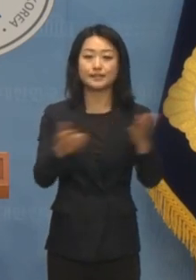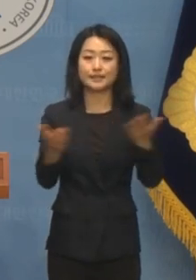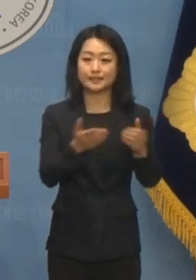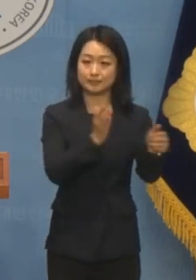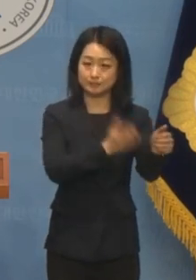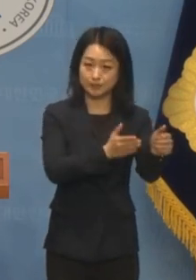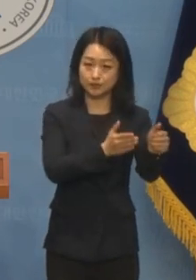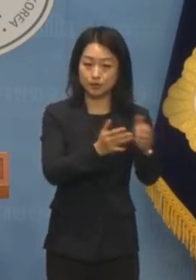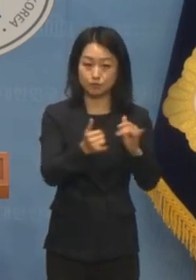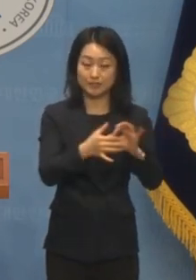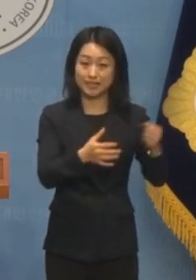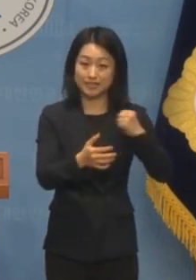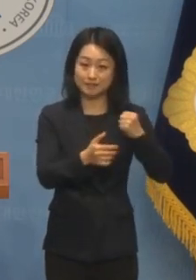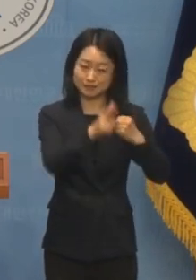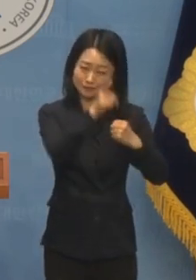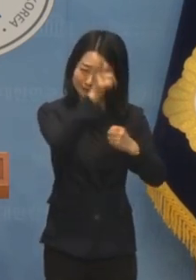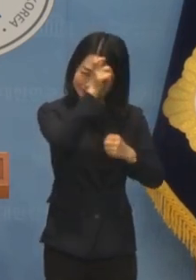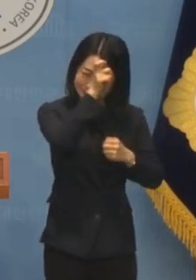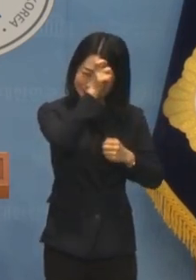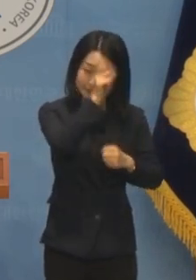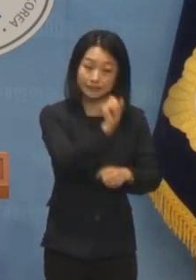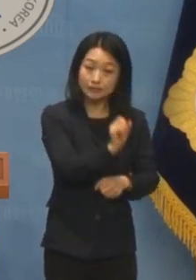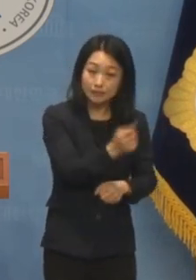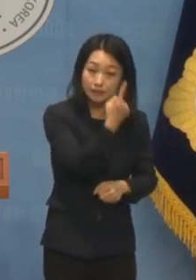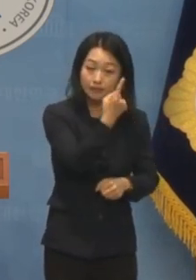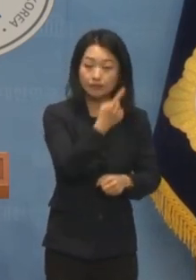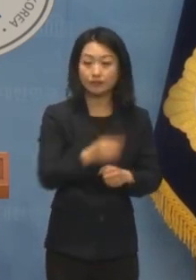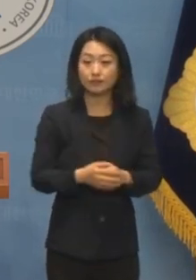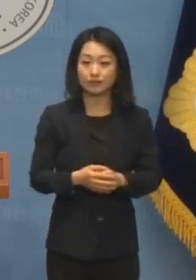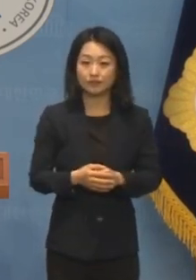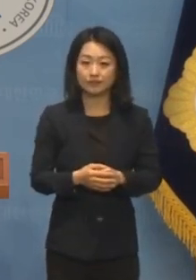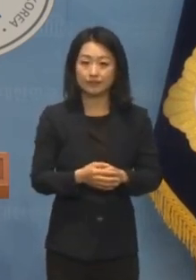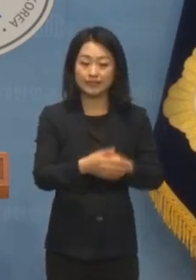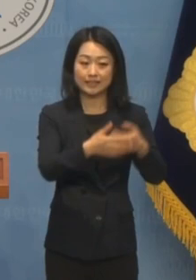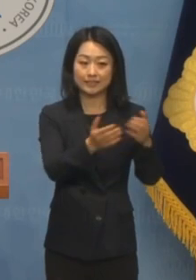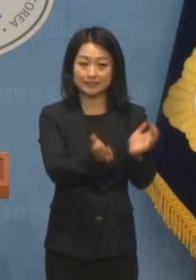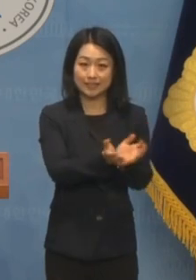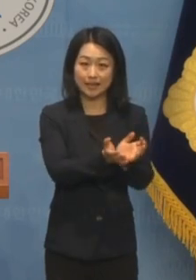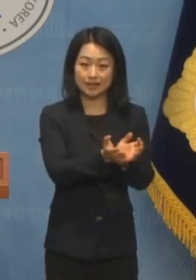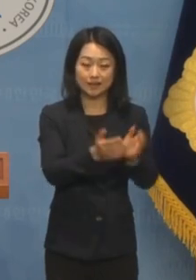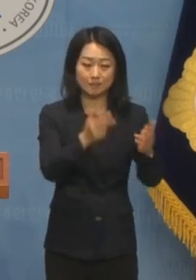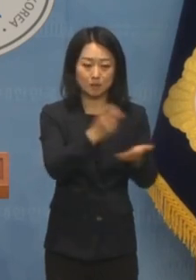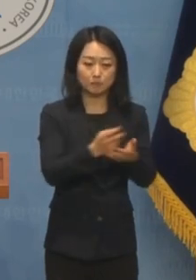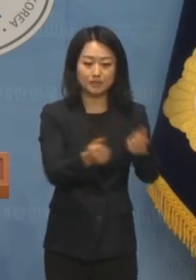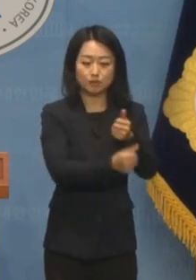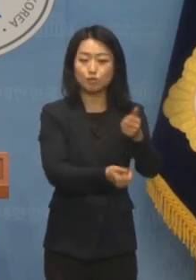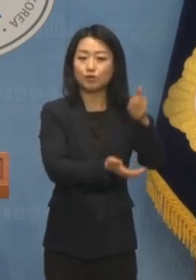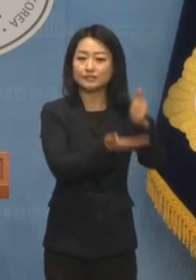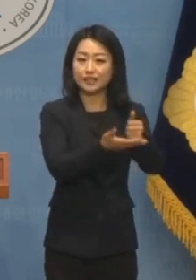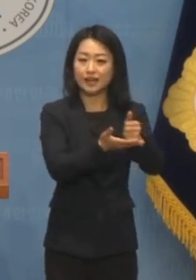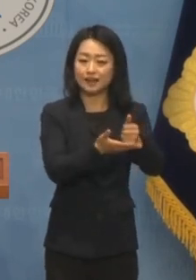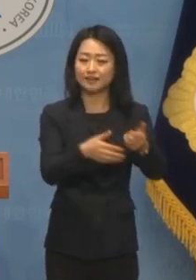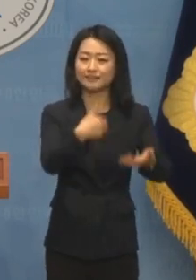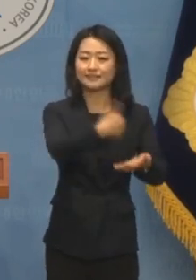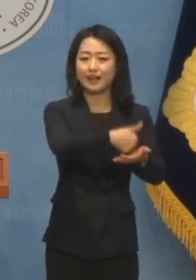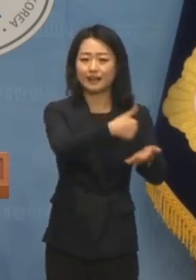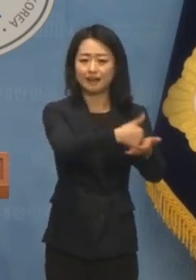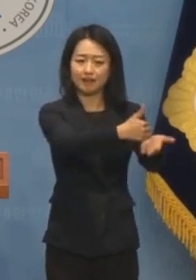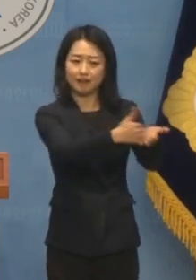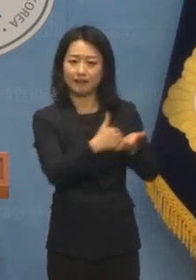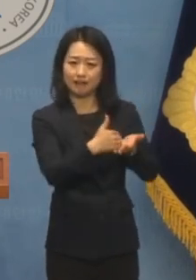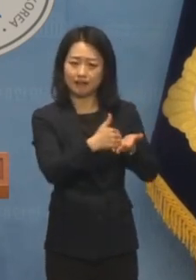국민의힘이 때를 쓰면서 우리 당에 주지 않으면 국회 안 간다 이렇게 버티는 상임위의